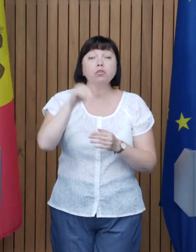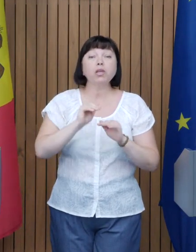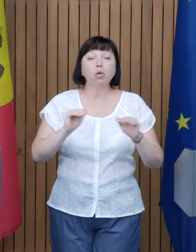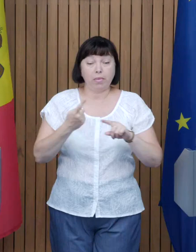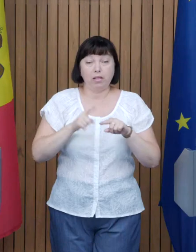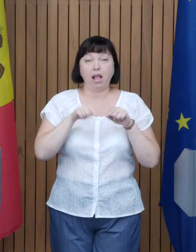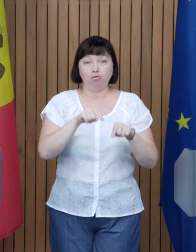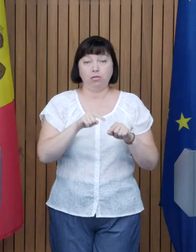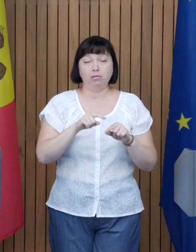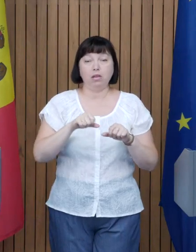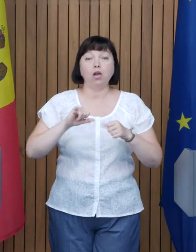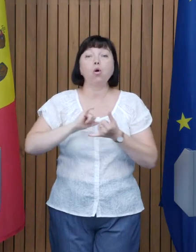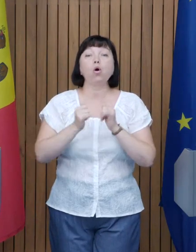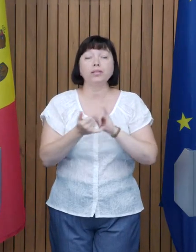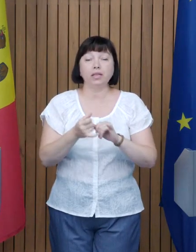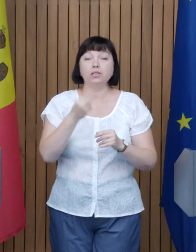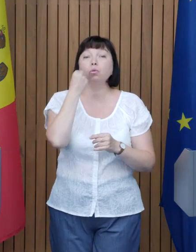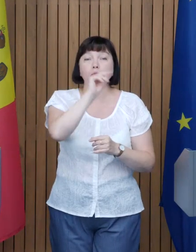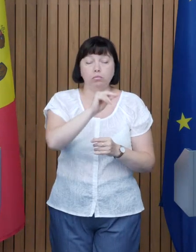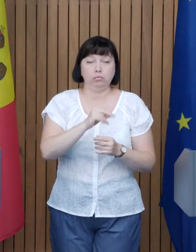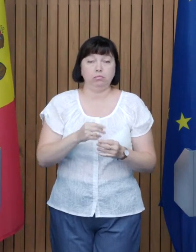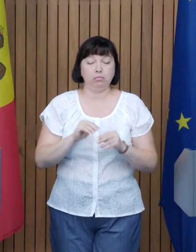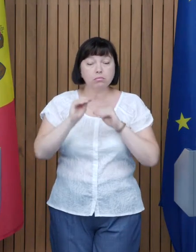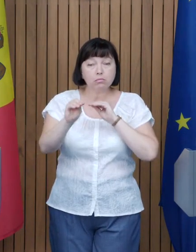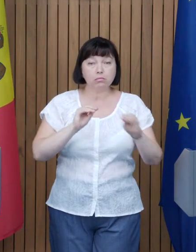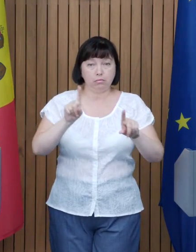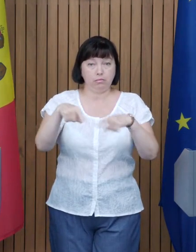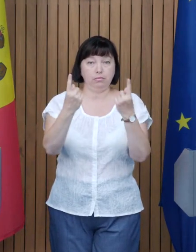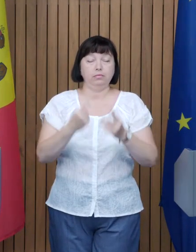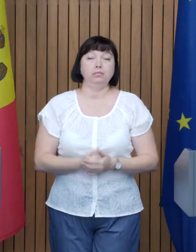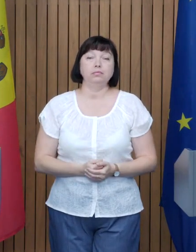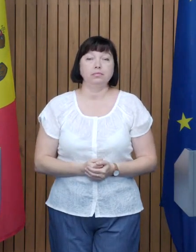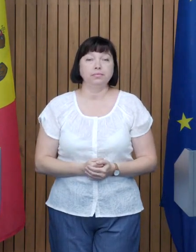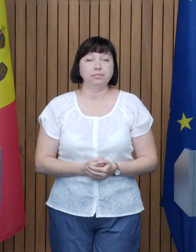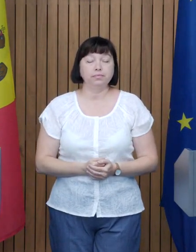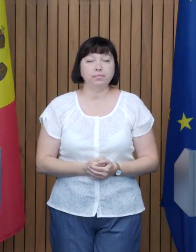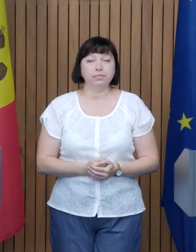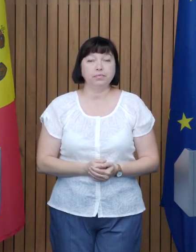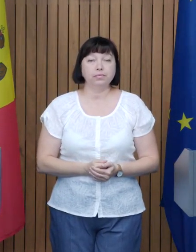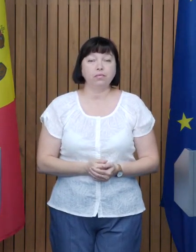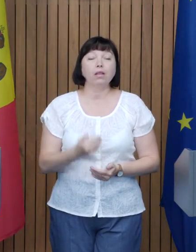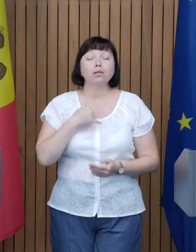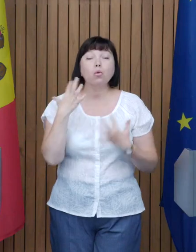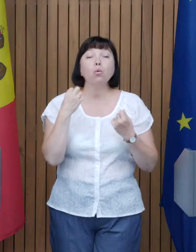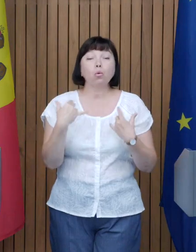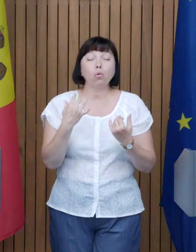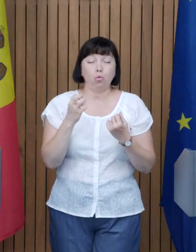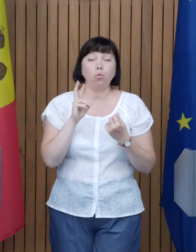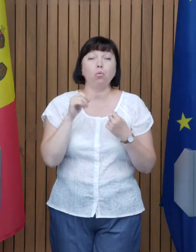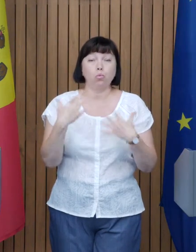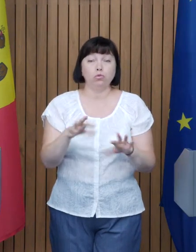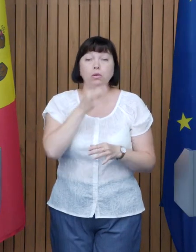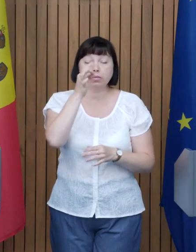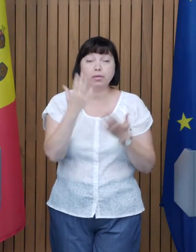aceste îmbunătățiri în infrastructura grădinițelor Și noi, cum spuneam, pentru...